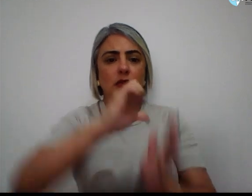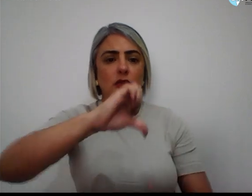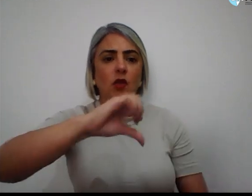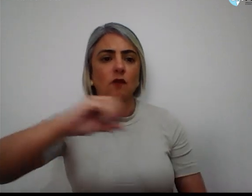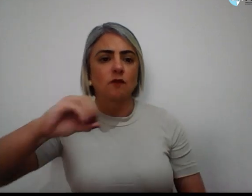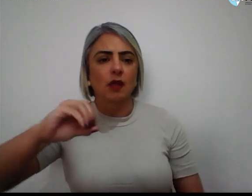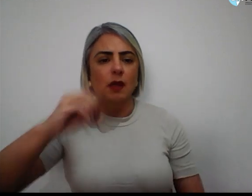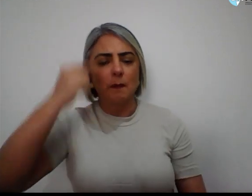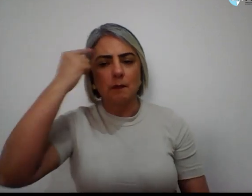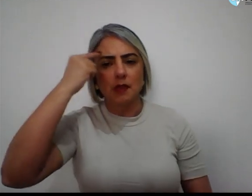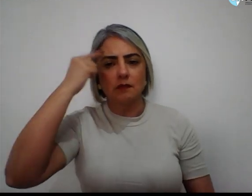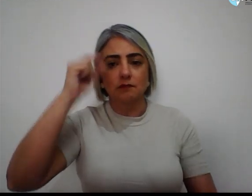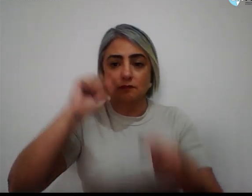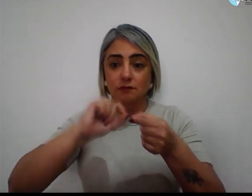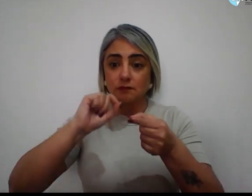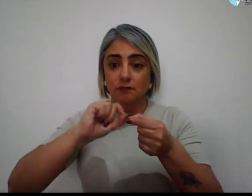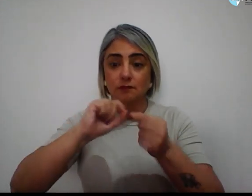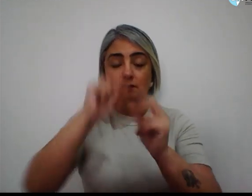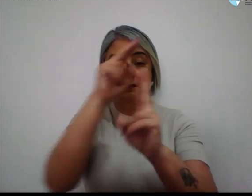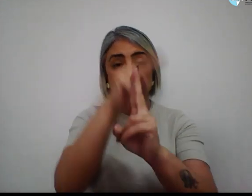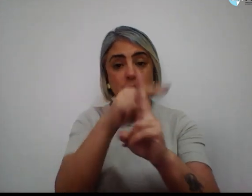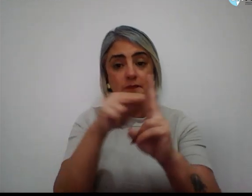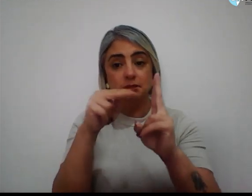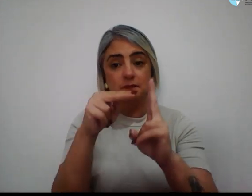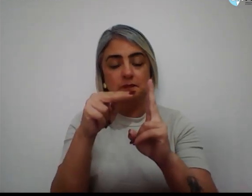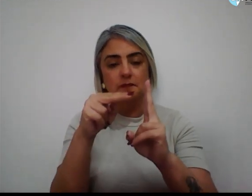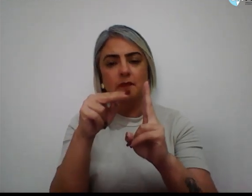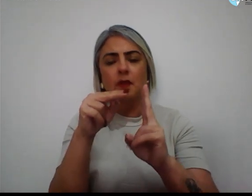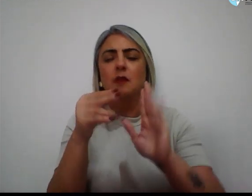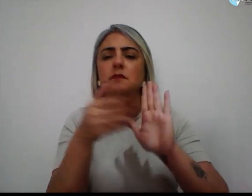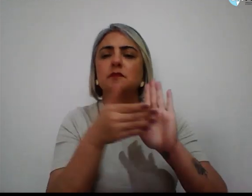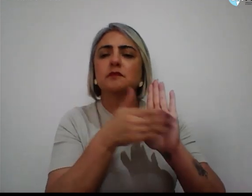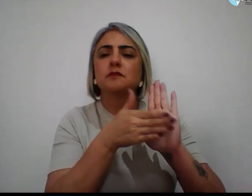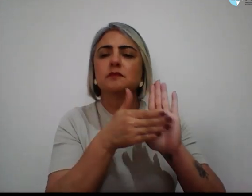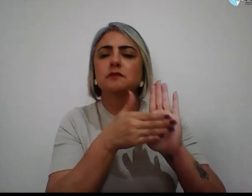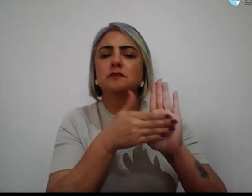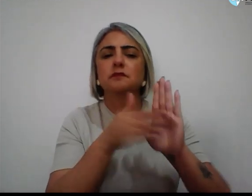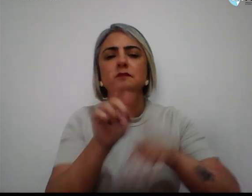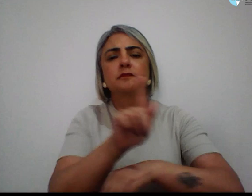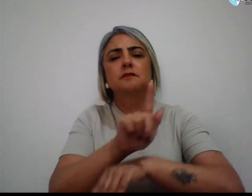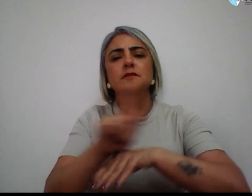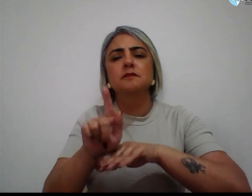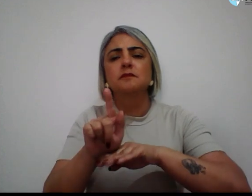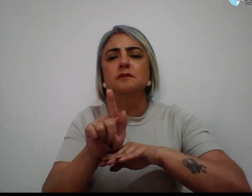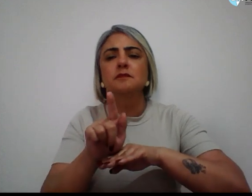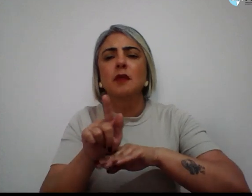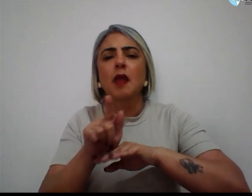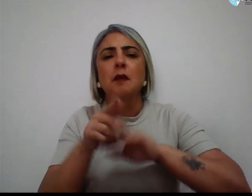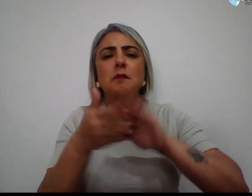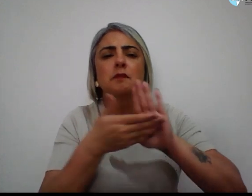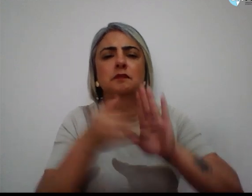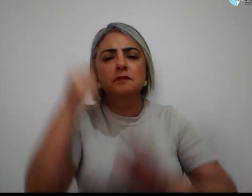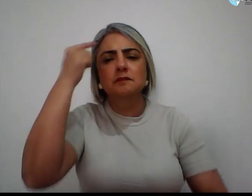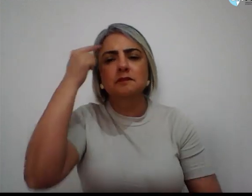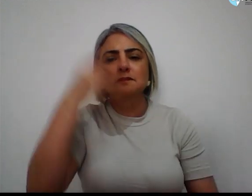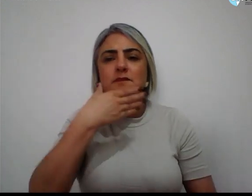Pensar e Fazer a UNB, uma proposta de gestão pautada no pensamento de Paulo Freire